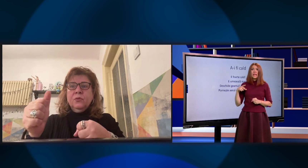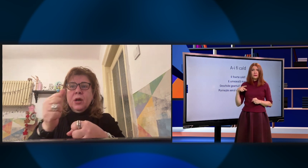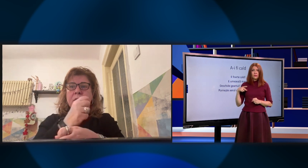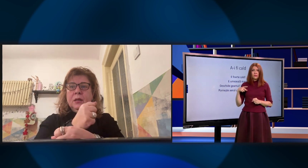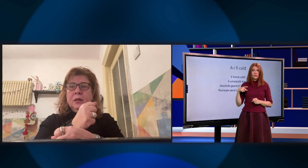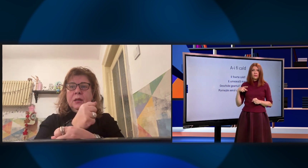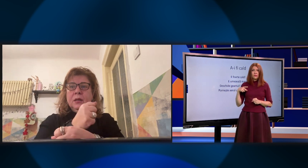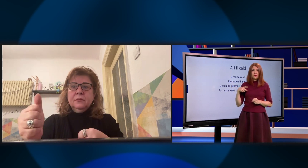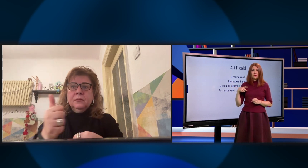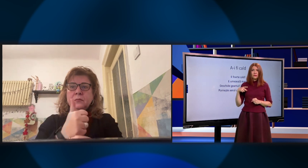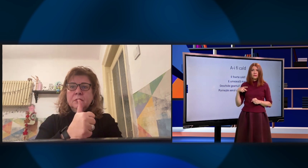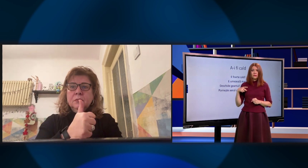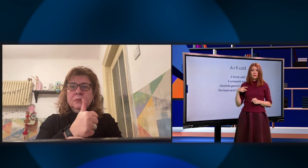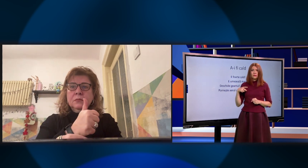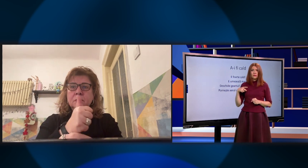Foarte.